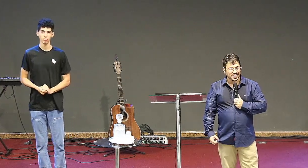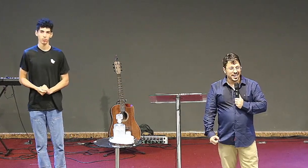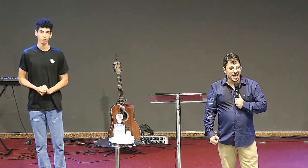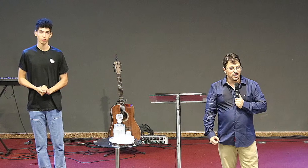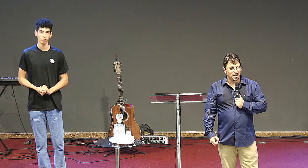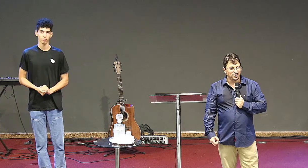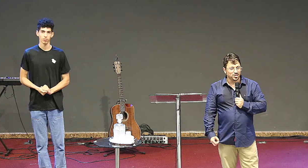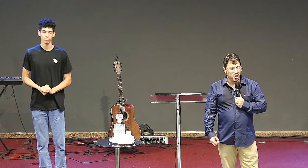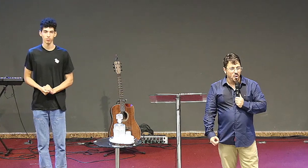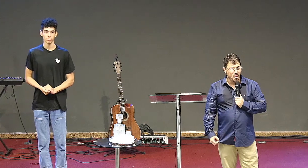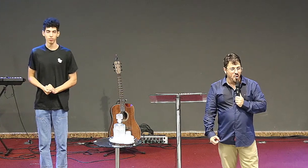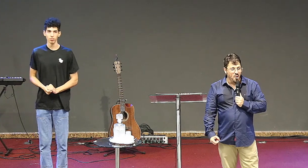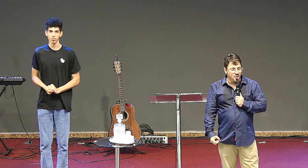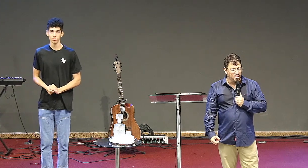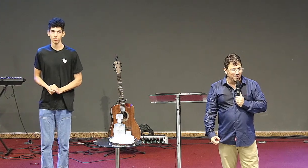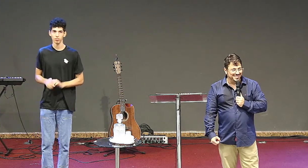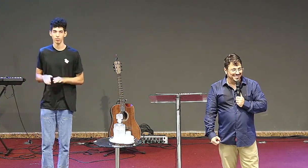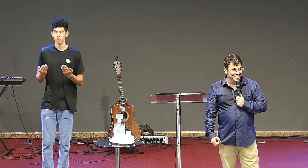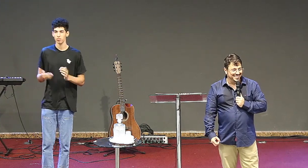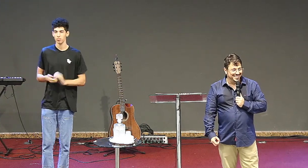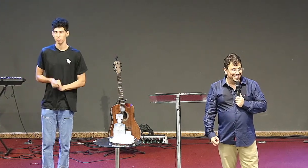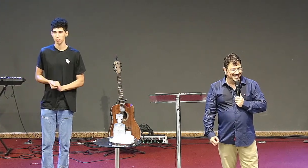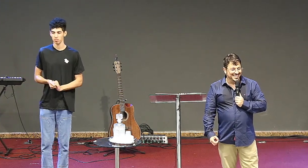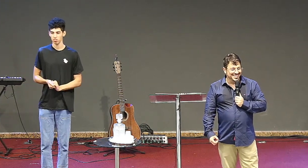lá em casa eu faço assim um